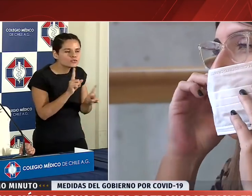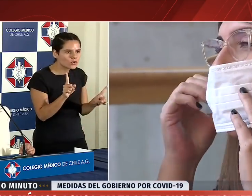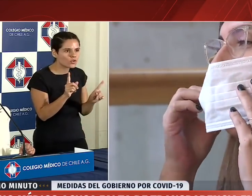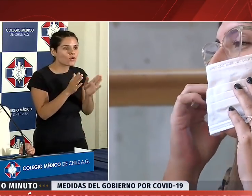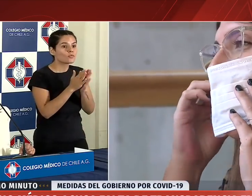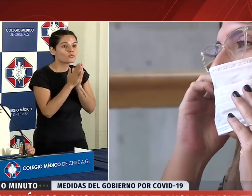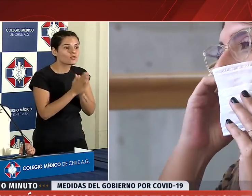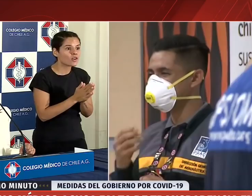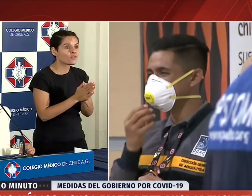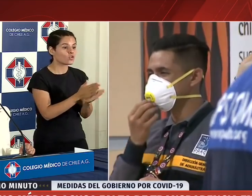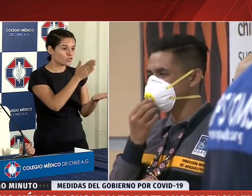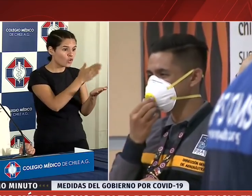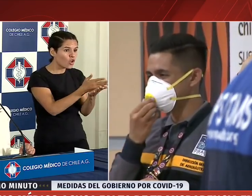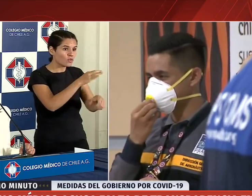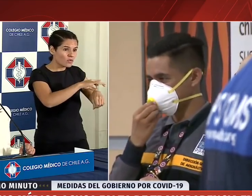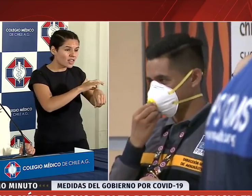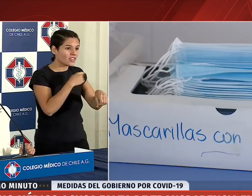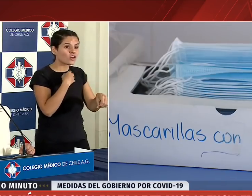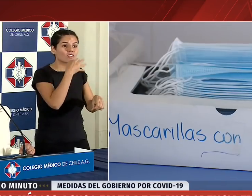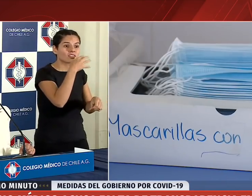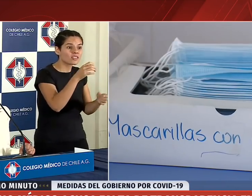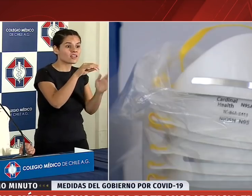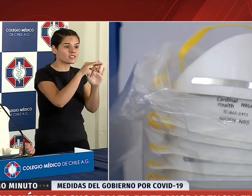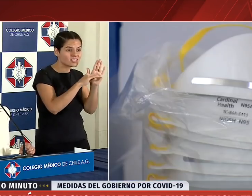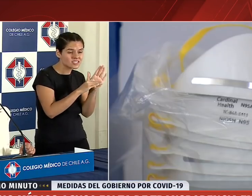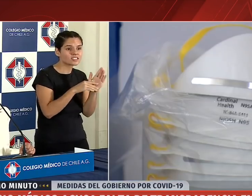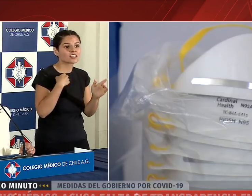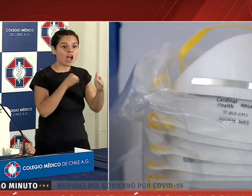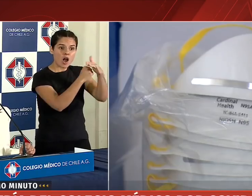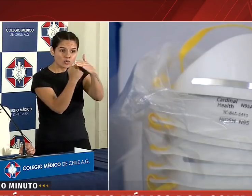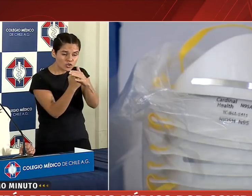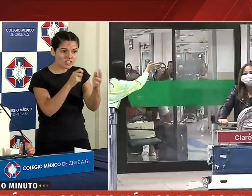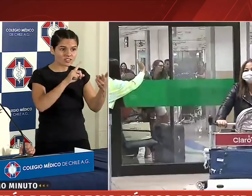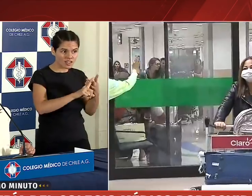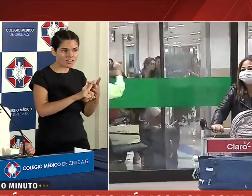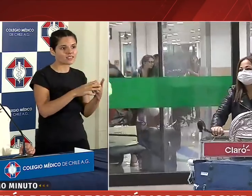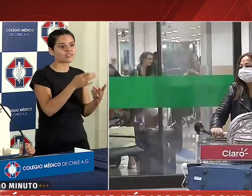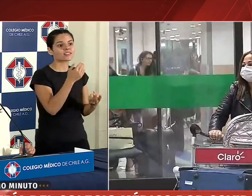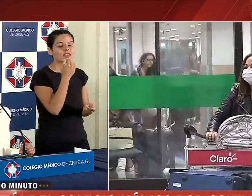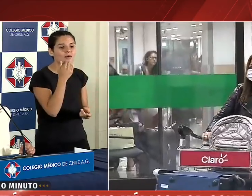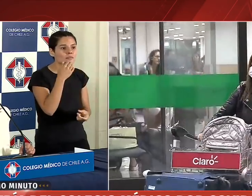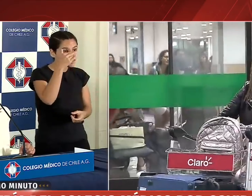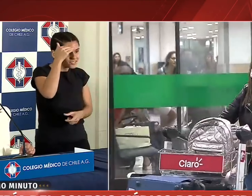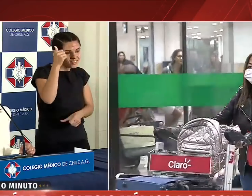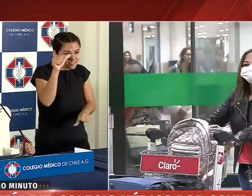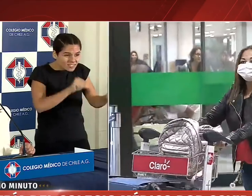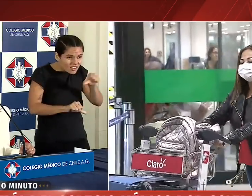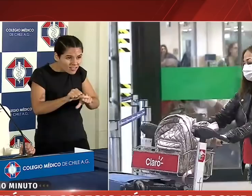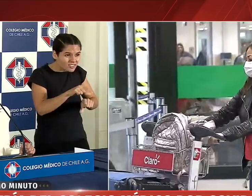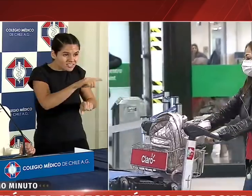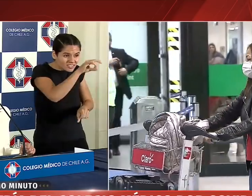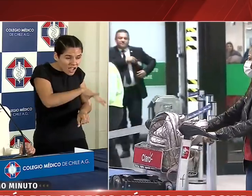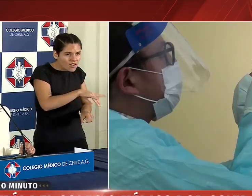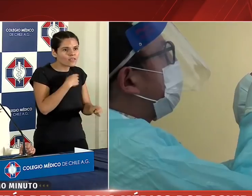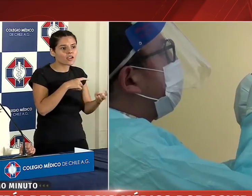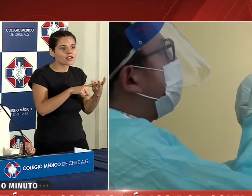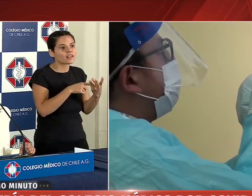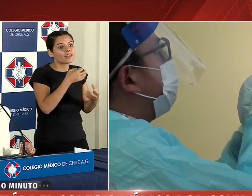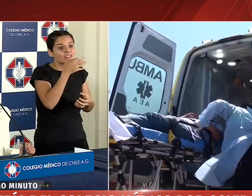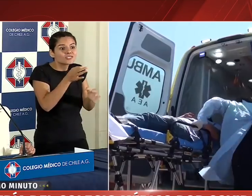que nuestro colegio, la autoridad y la comunidad científica ha recomendado. La solidaridad y